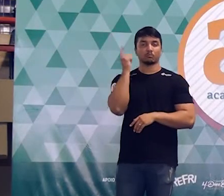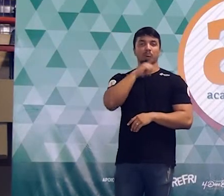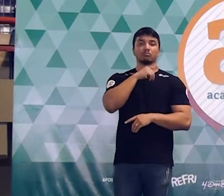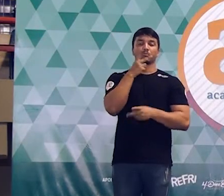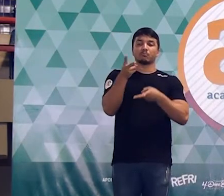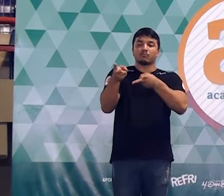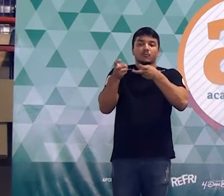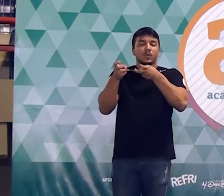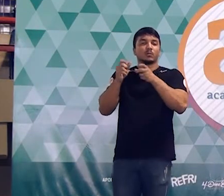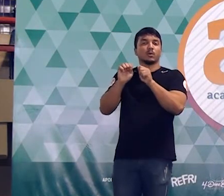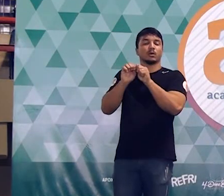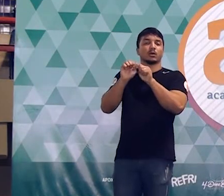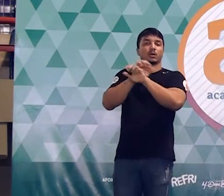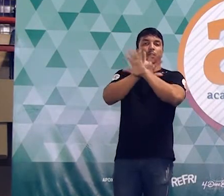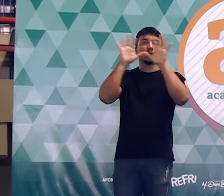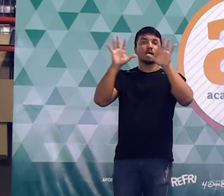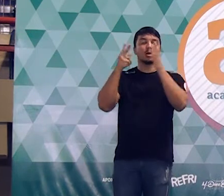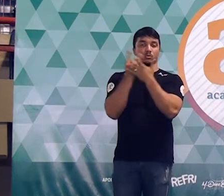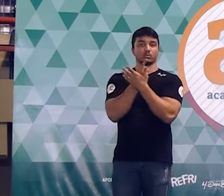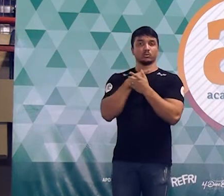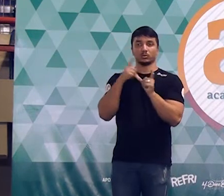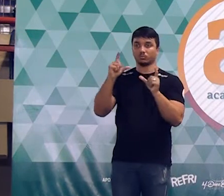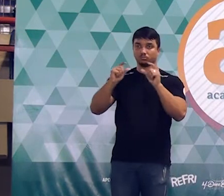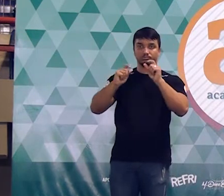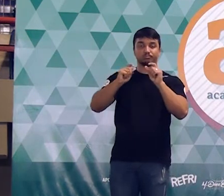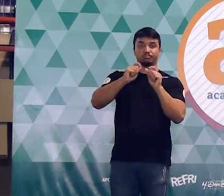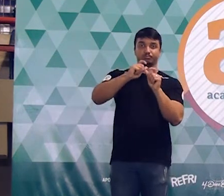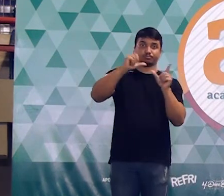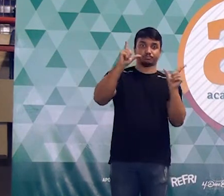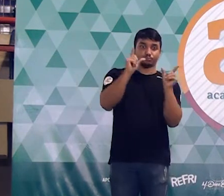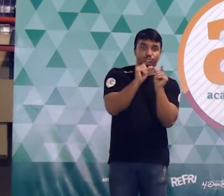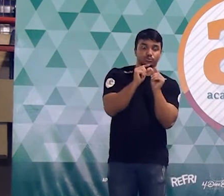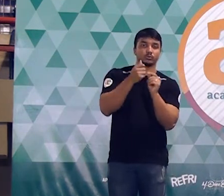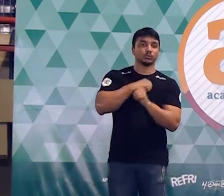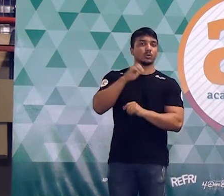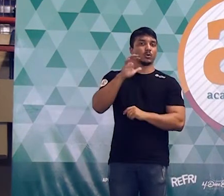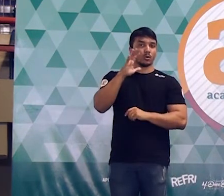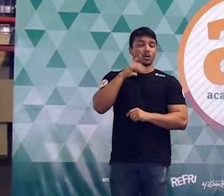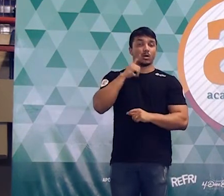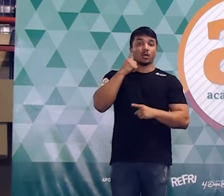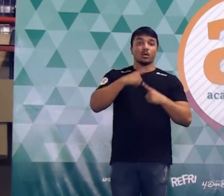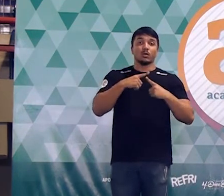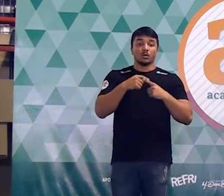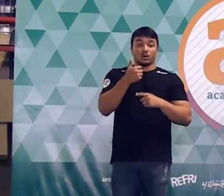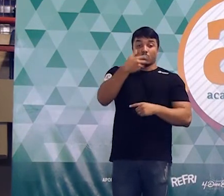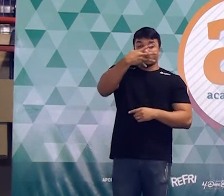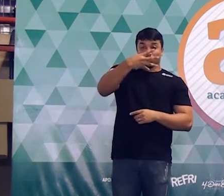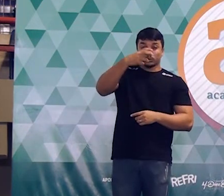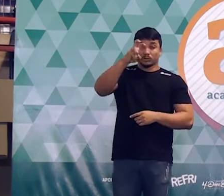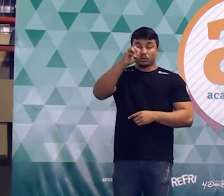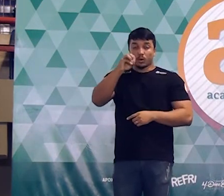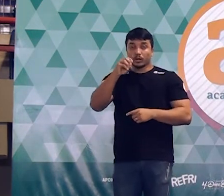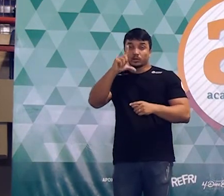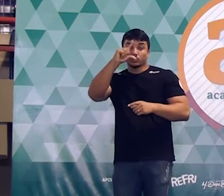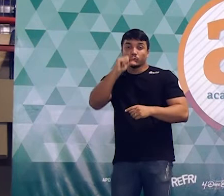perceber nitidamente que houve uma redução bastante elevada. De 450 passou agora para